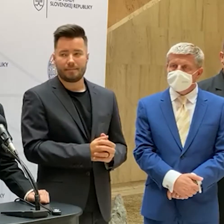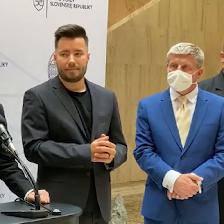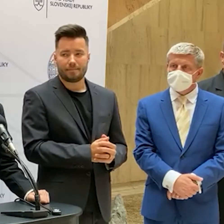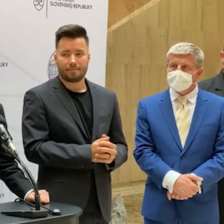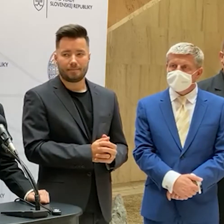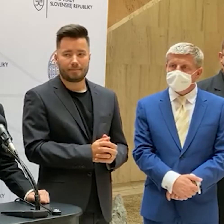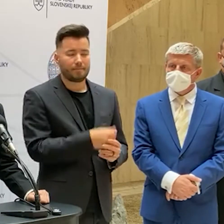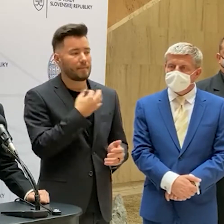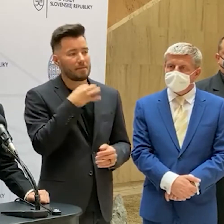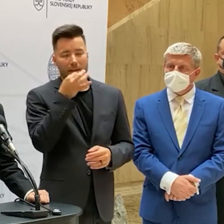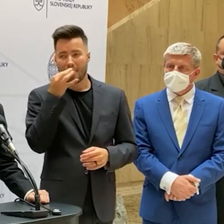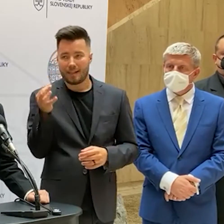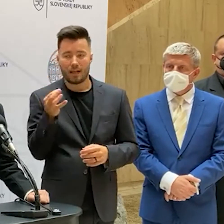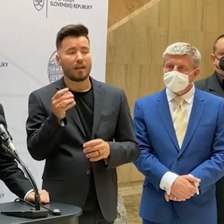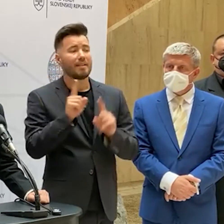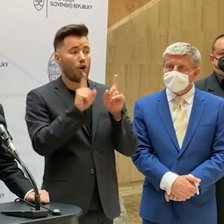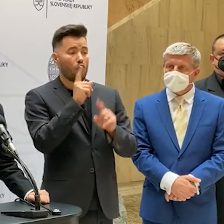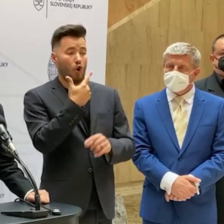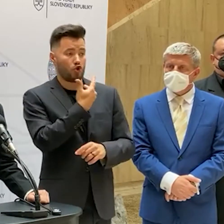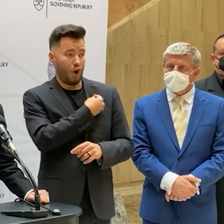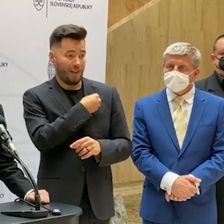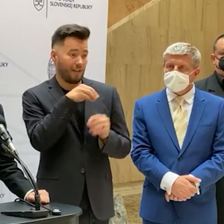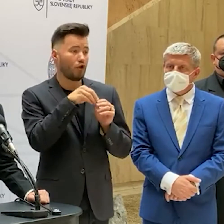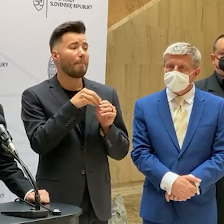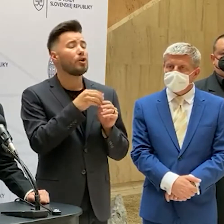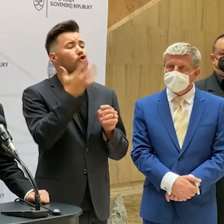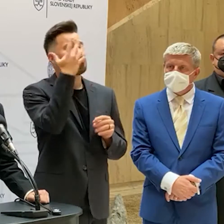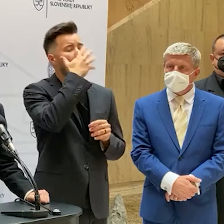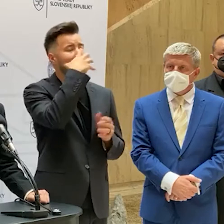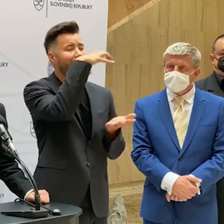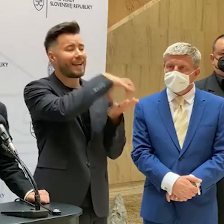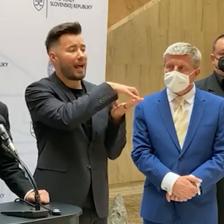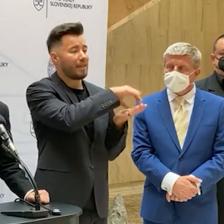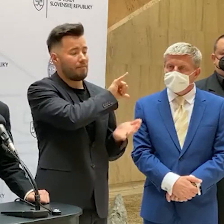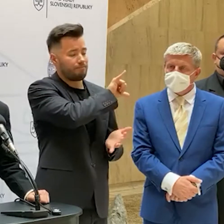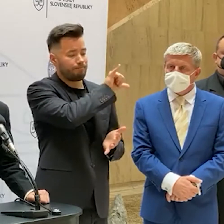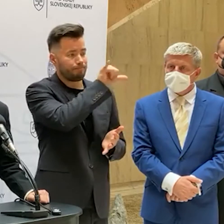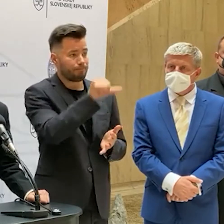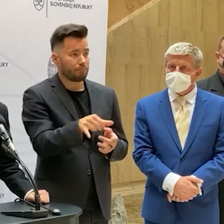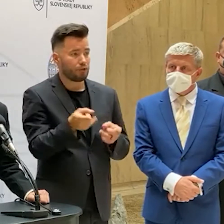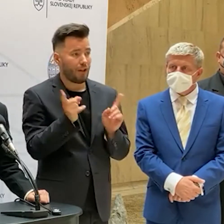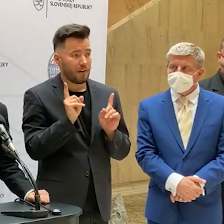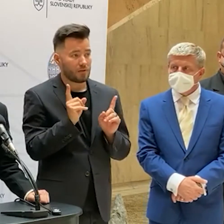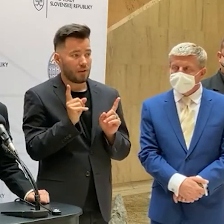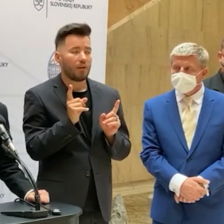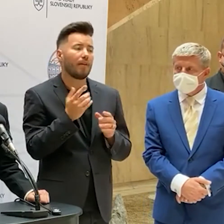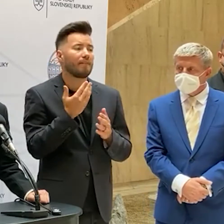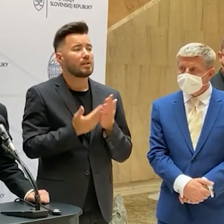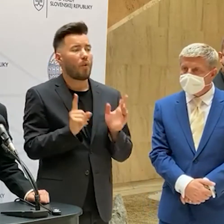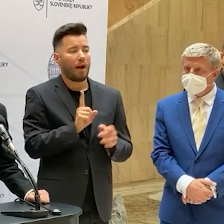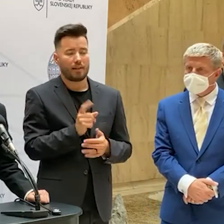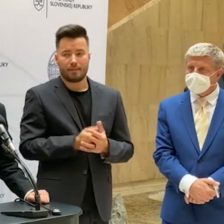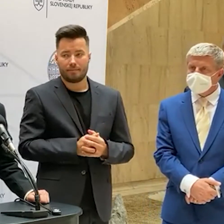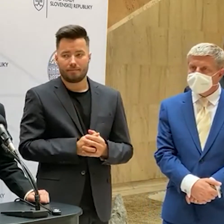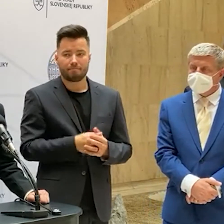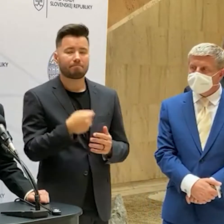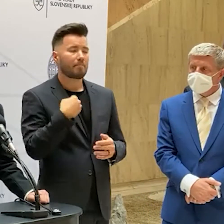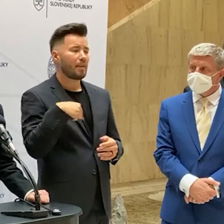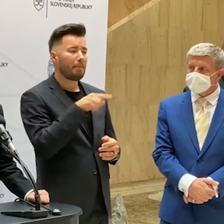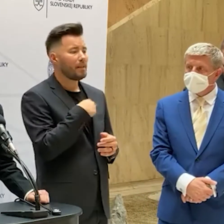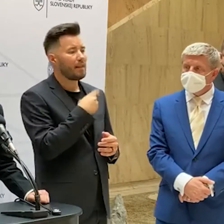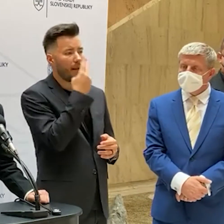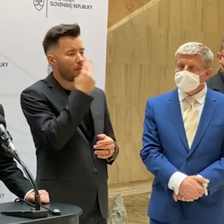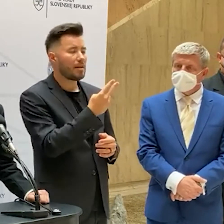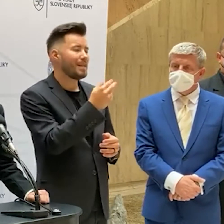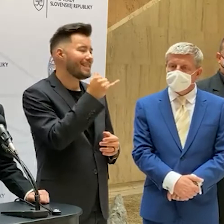zaočkovaný a príde z čiernej krajiny, tak čo to bude znamenať? Už nerozlišujeme medzi zelenými, červenými a čiernymi krajinami. Má to len odporúčací